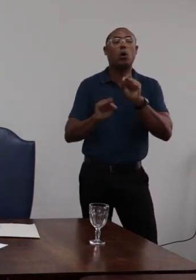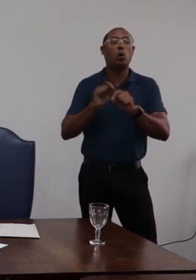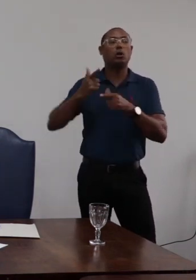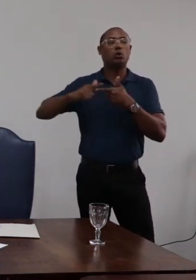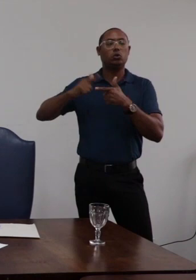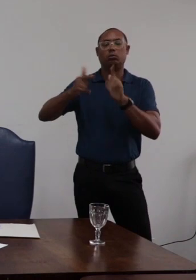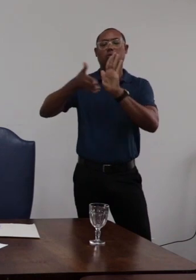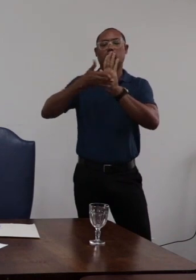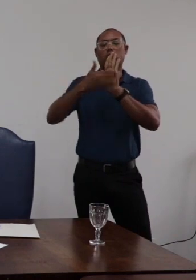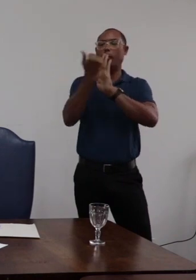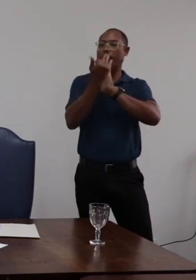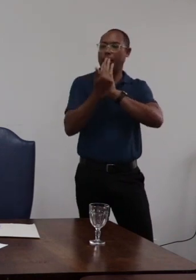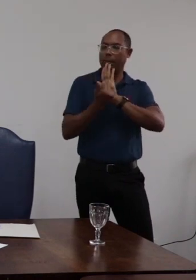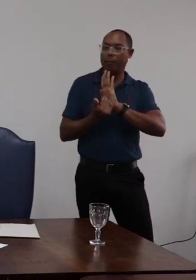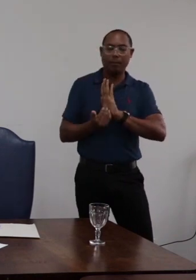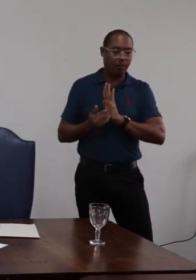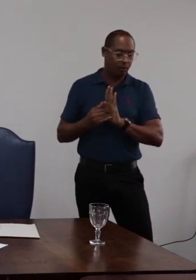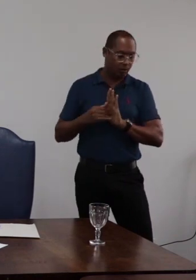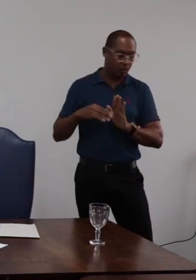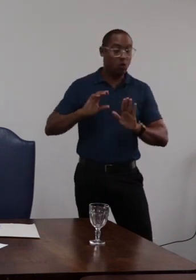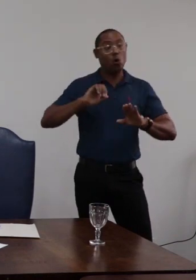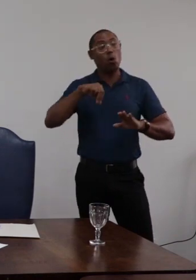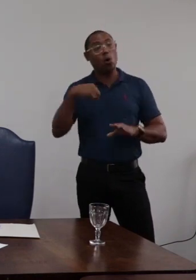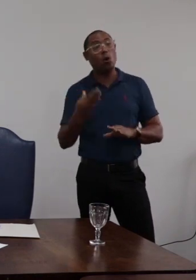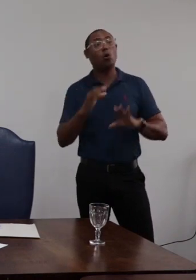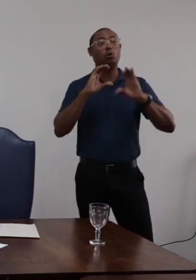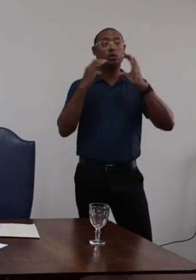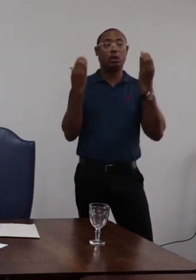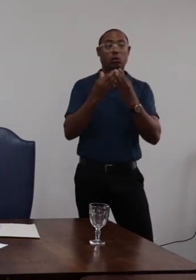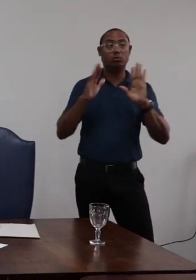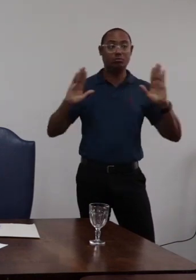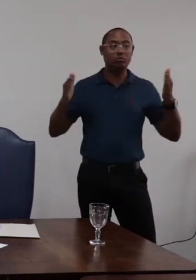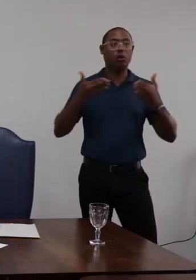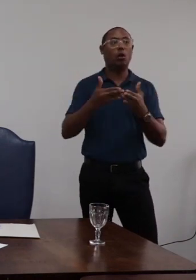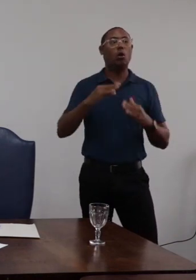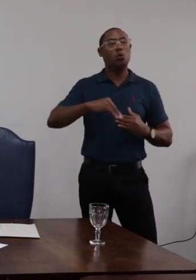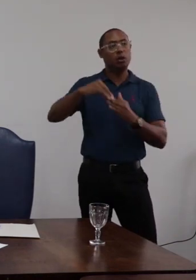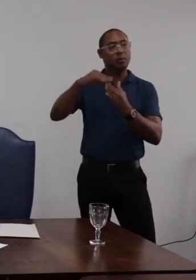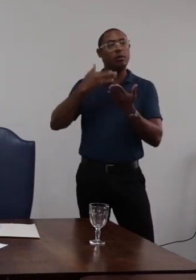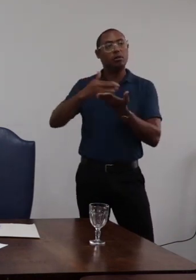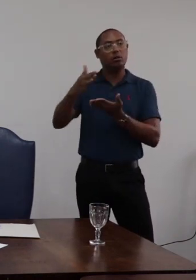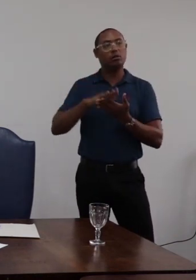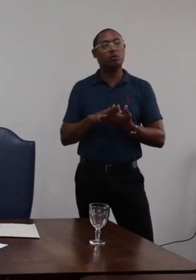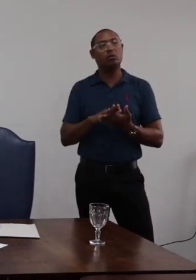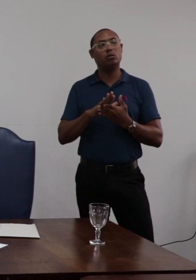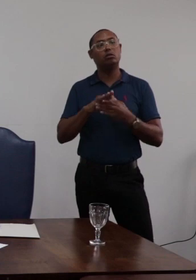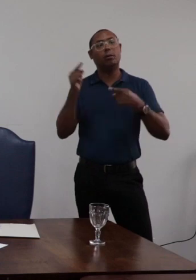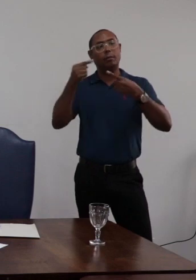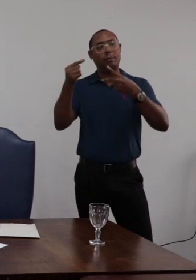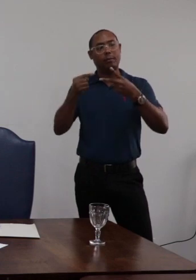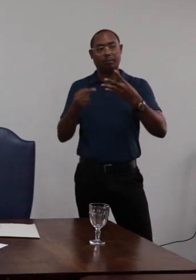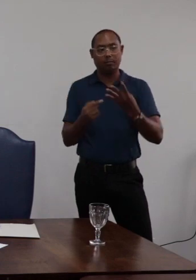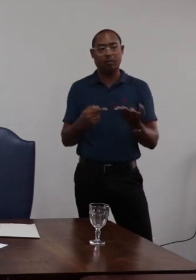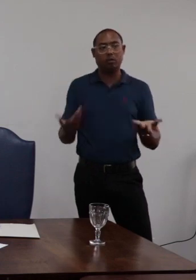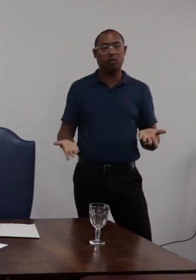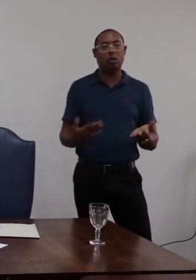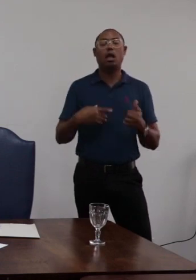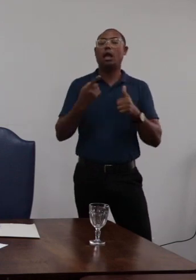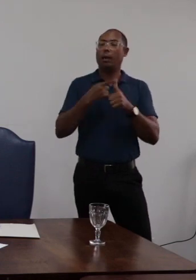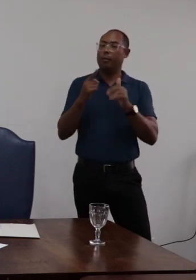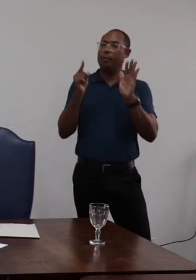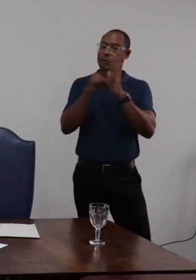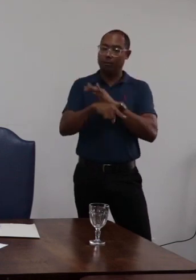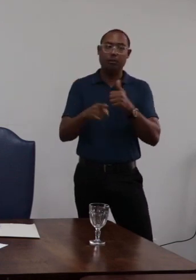relatados nas oitivas ou se a comissão direcionou algum encaminhamento referente às referidas questões essa é a primeira